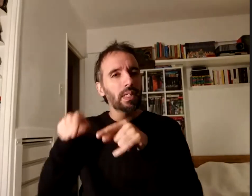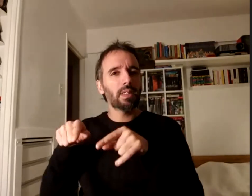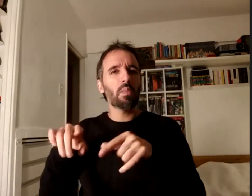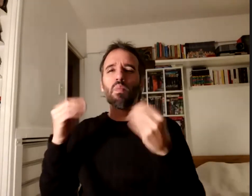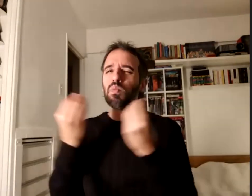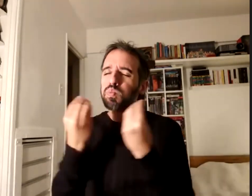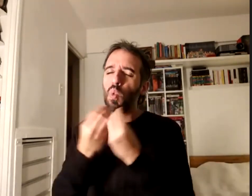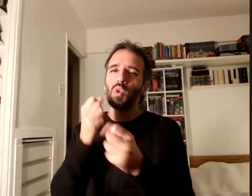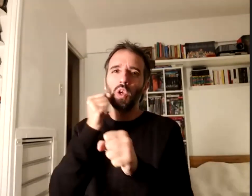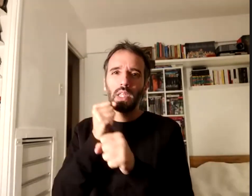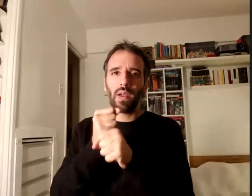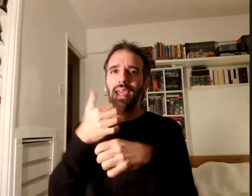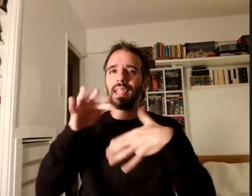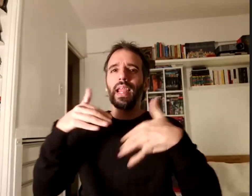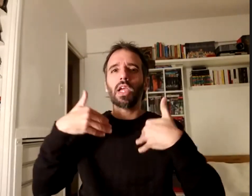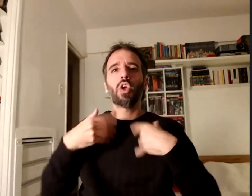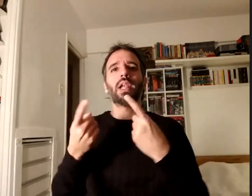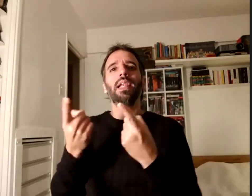entendieran que yo necesitaba dar oral